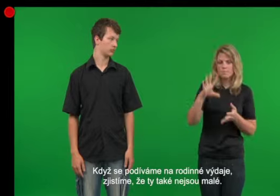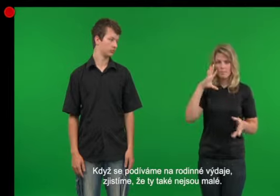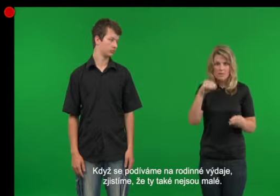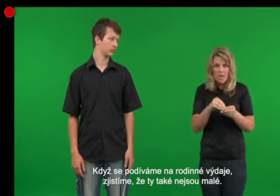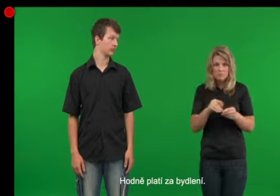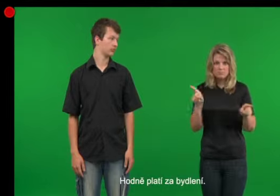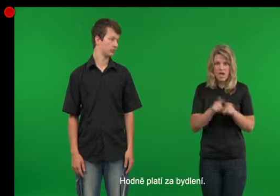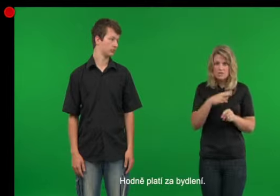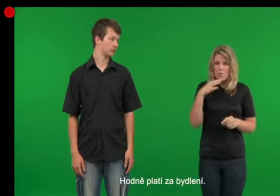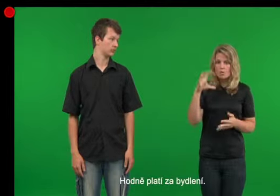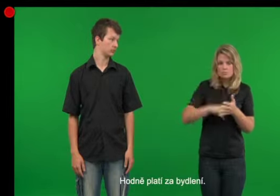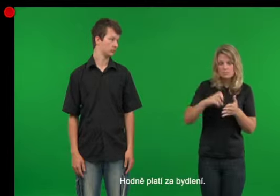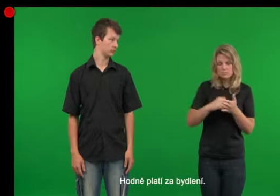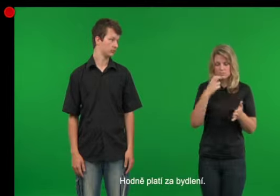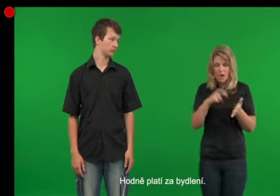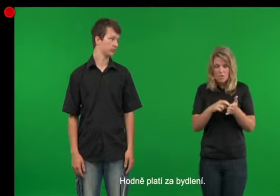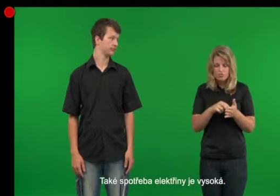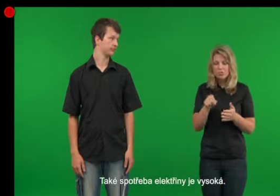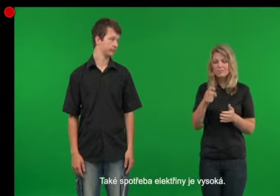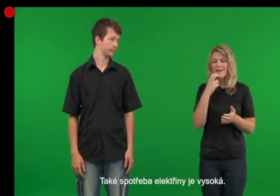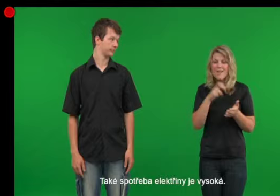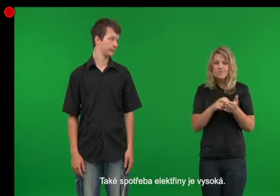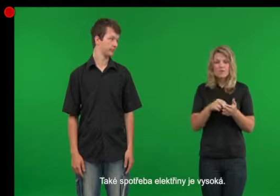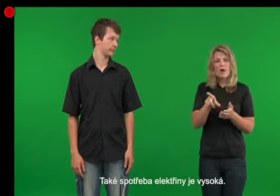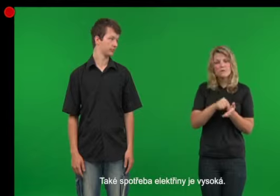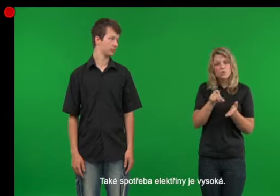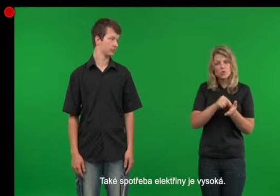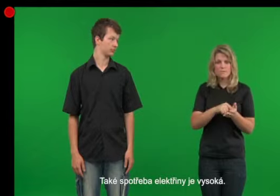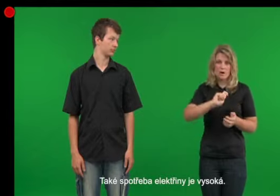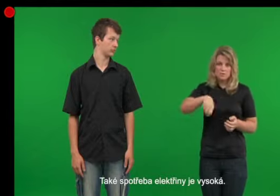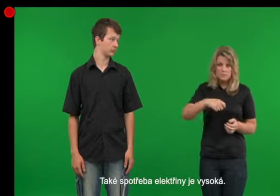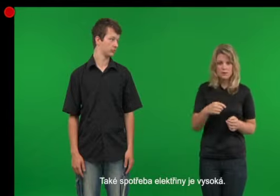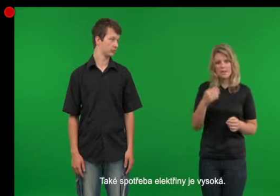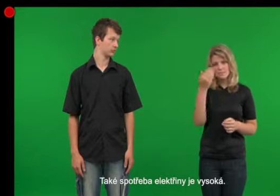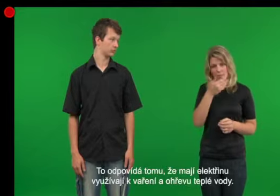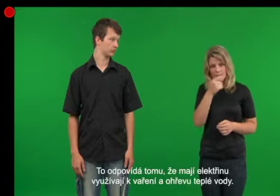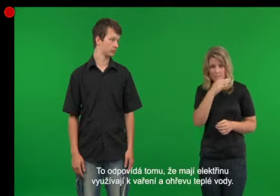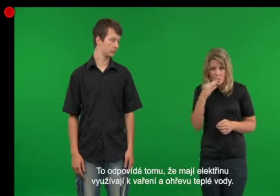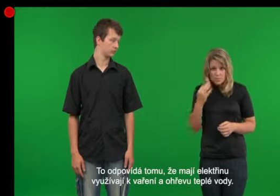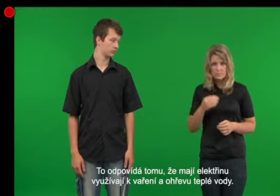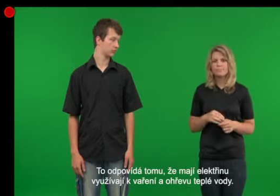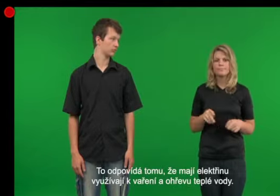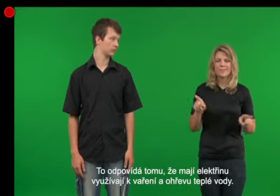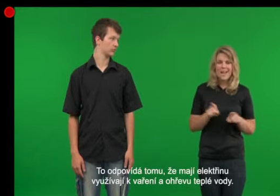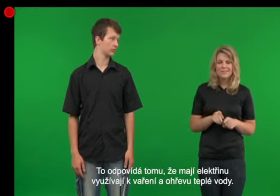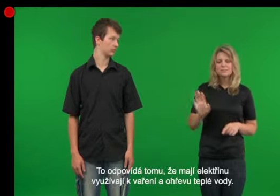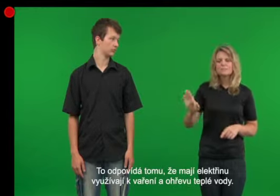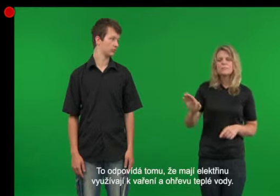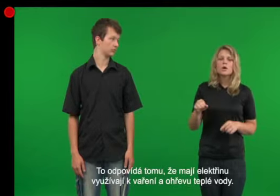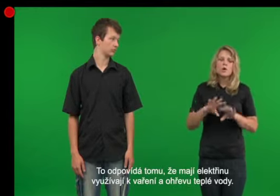výdaje, zjistíme, že ty také nejsou malé. Hodně platí za vydlení, také spotřeba elektřiny je vysoká. To